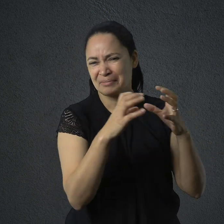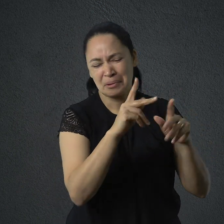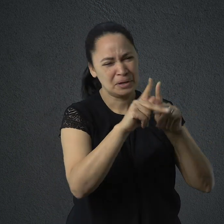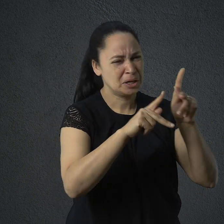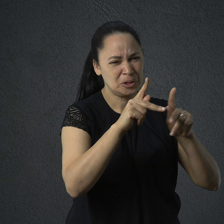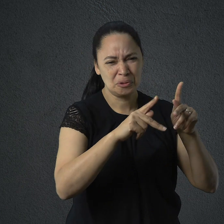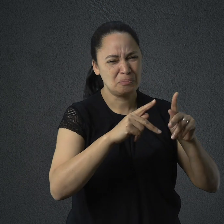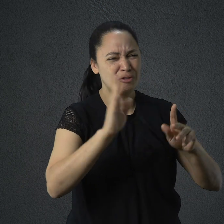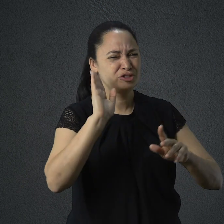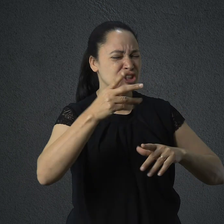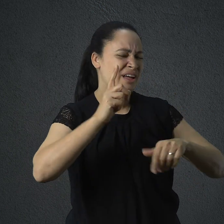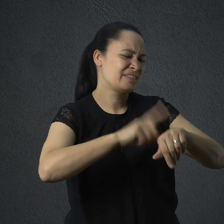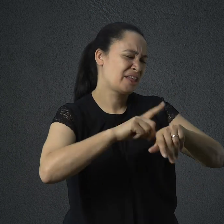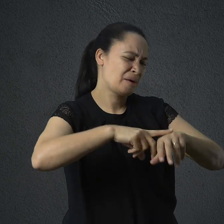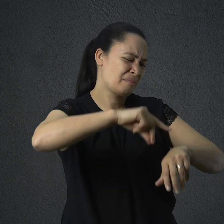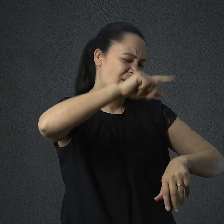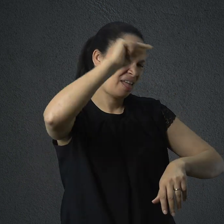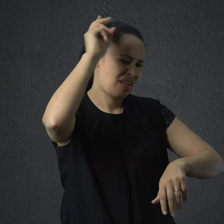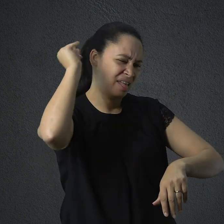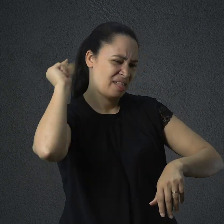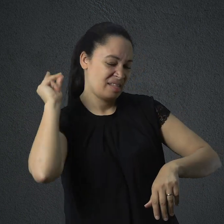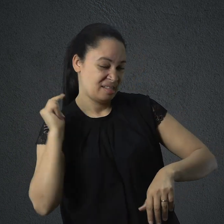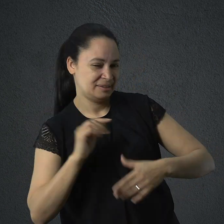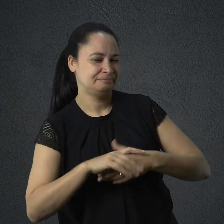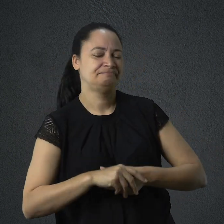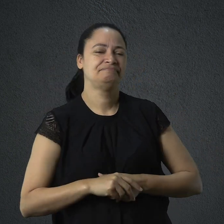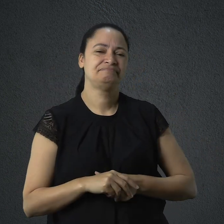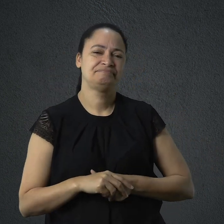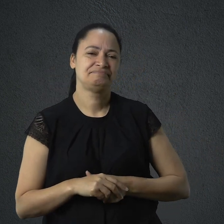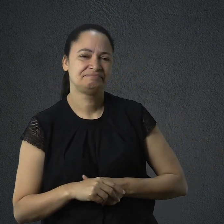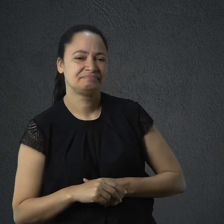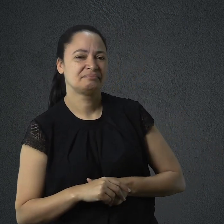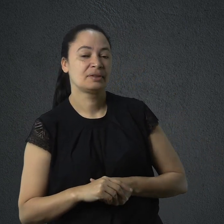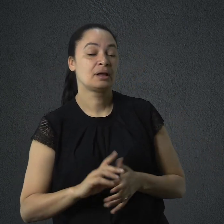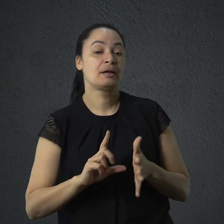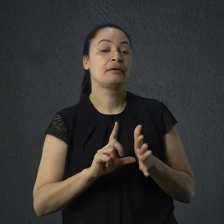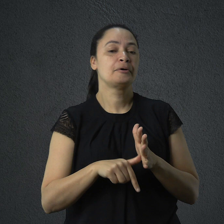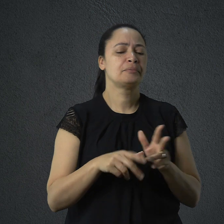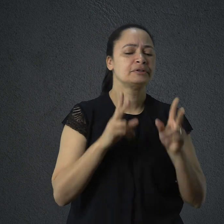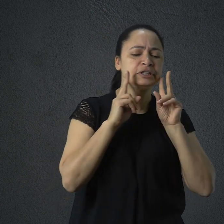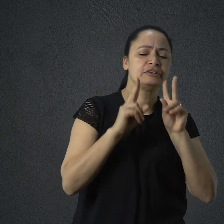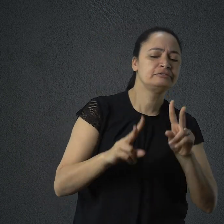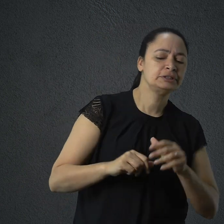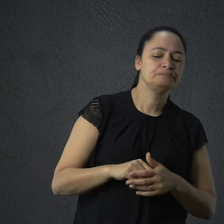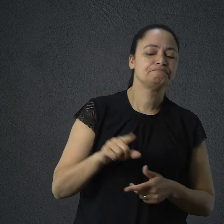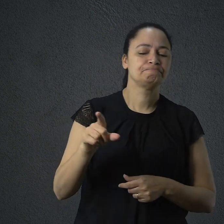havia séculos, reforçou o orgulho ferido de Amã, que buscou uma oportunidade para se vingar dos judeus.